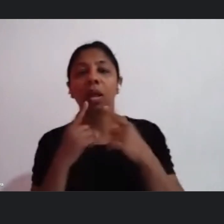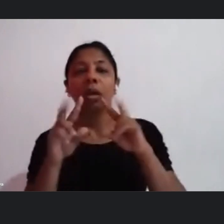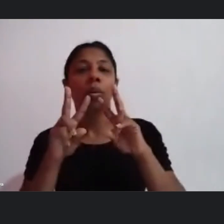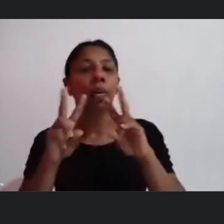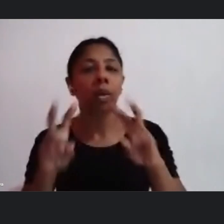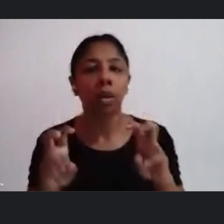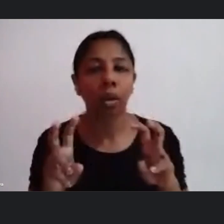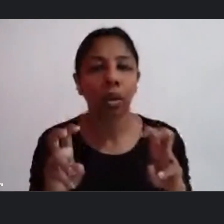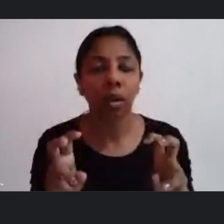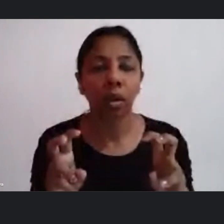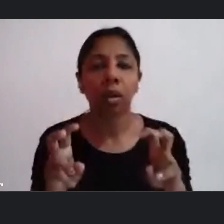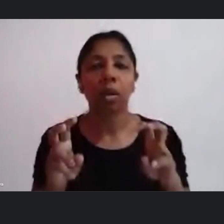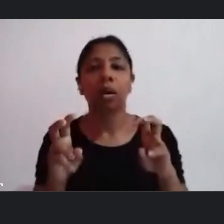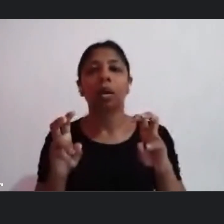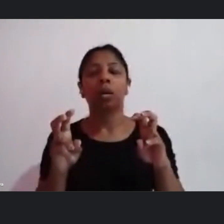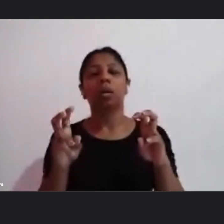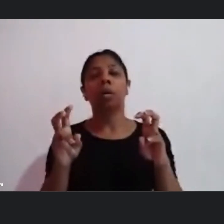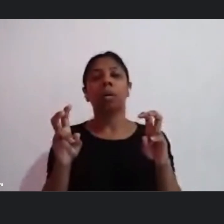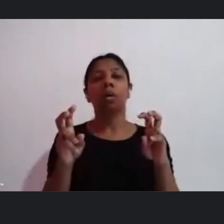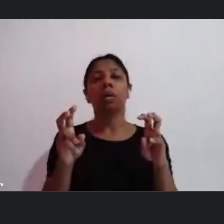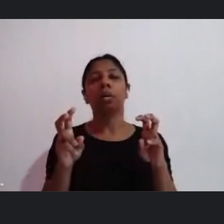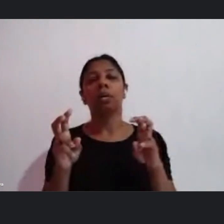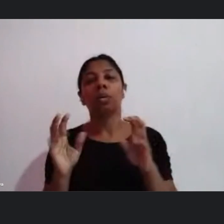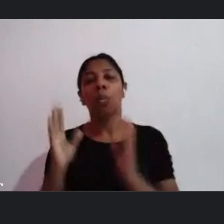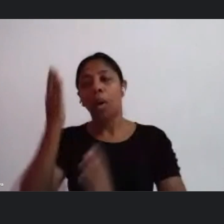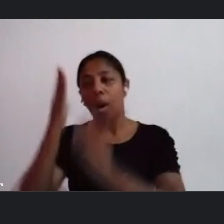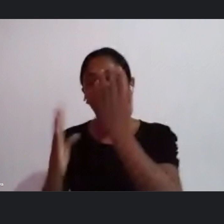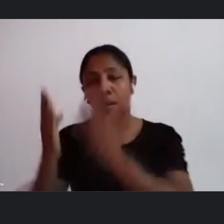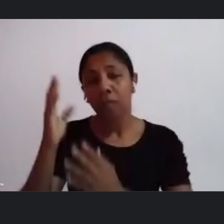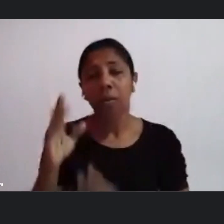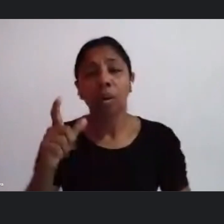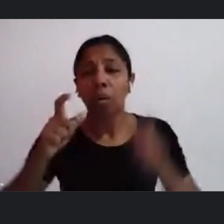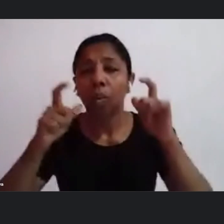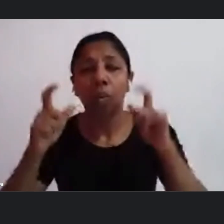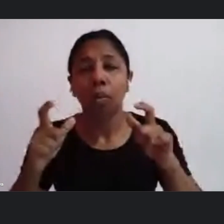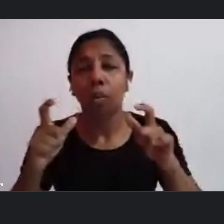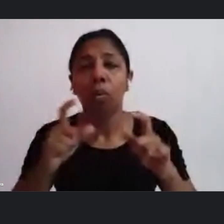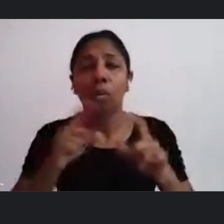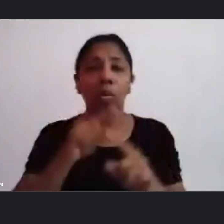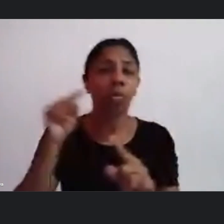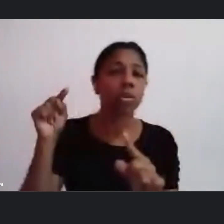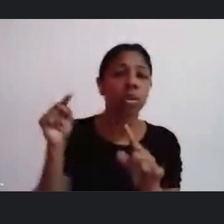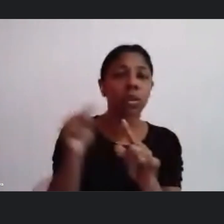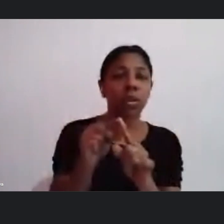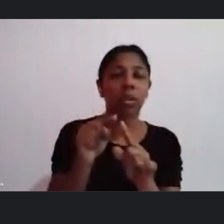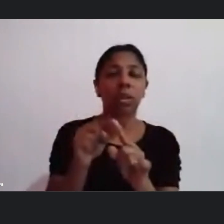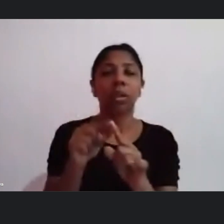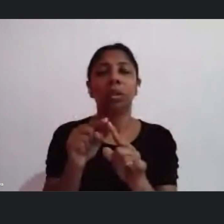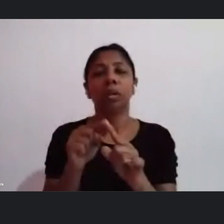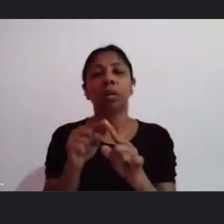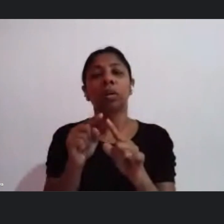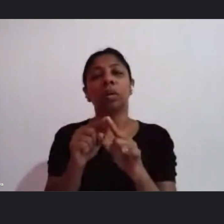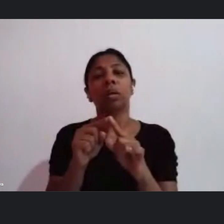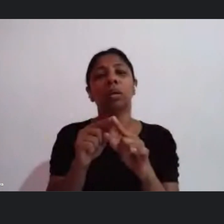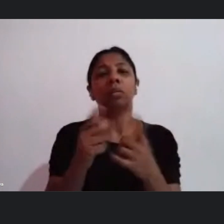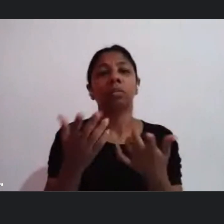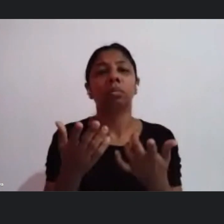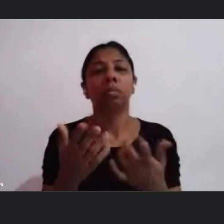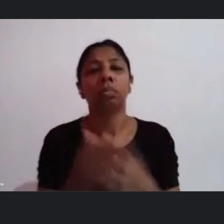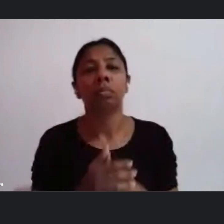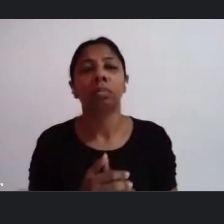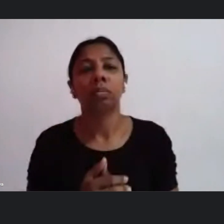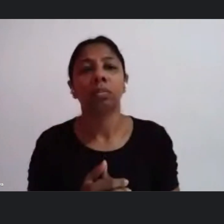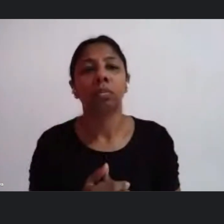da grande indústria no Carnaval aonde de fato a intenção é conseguir comentar os pequenos porque esses pequenos são as